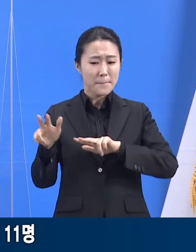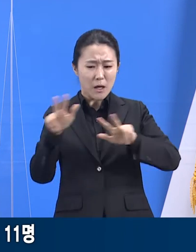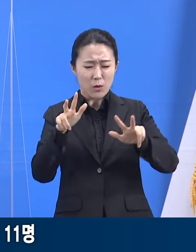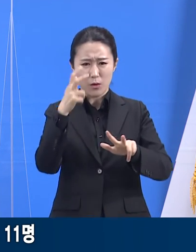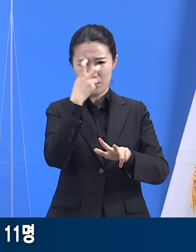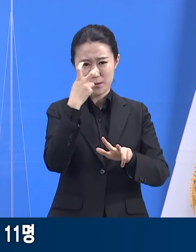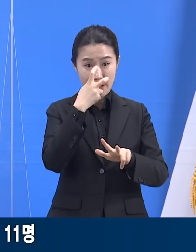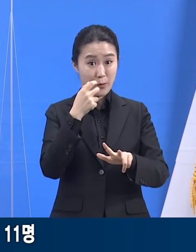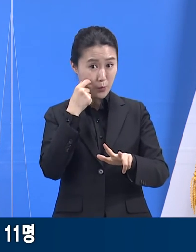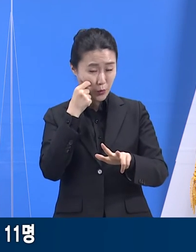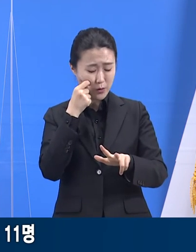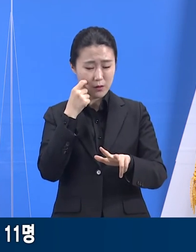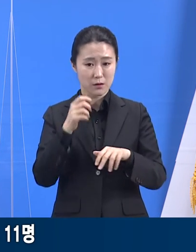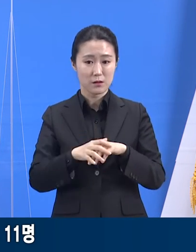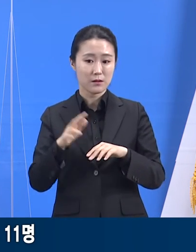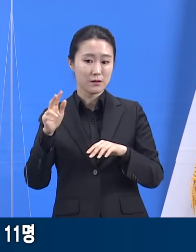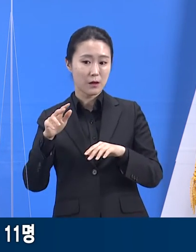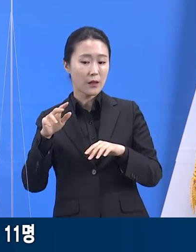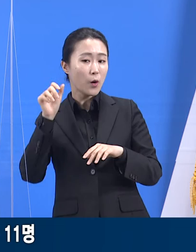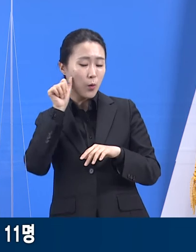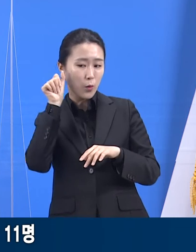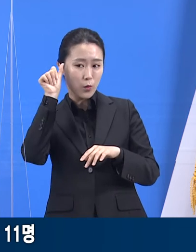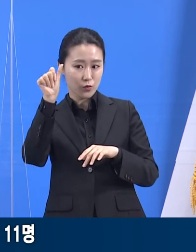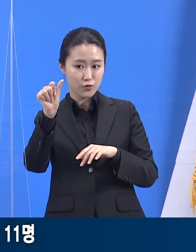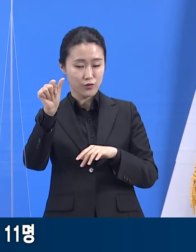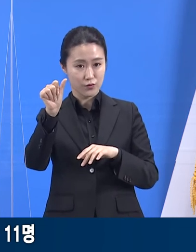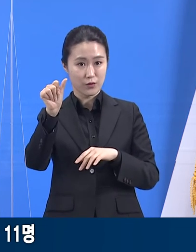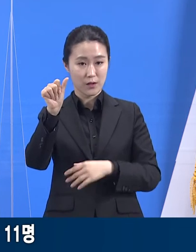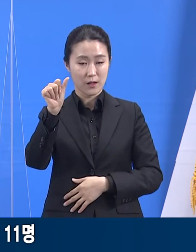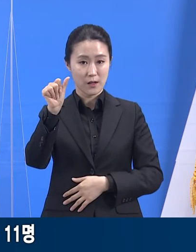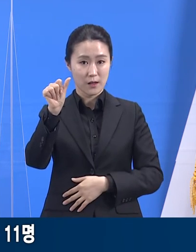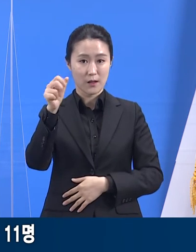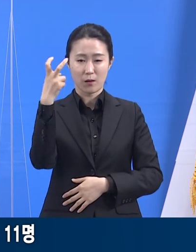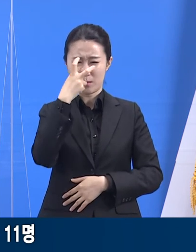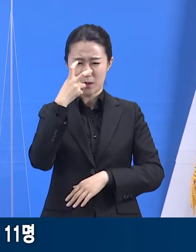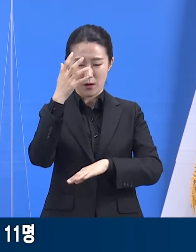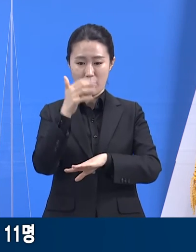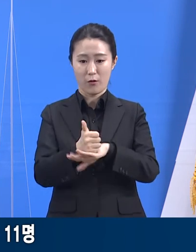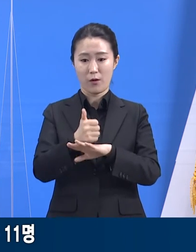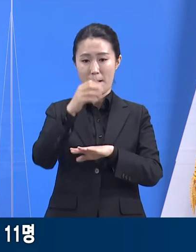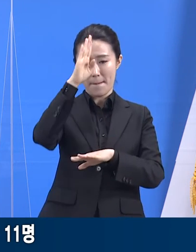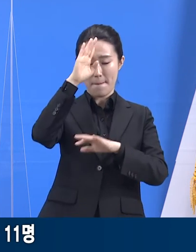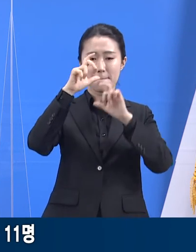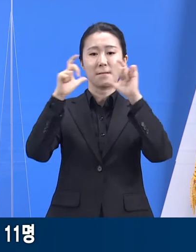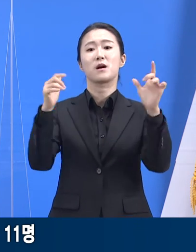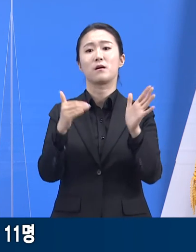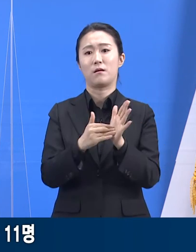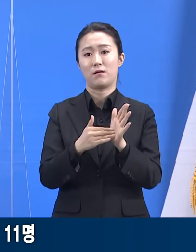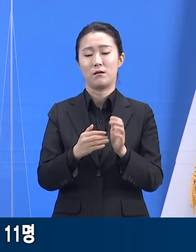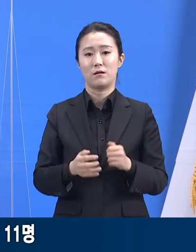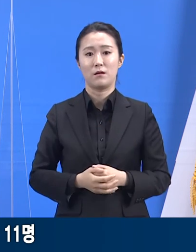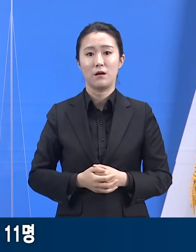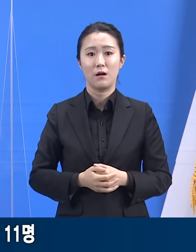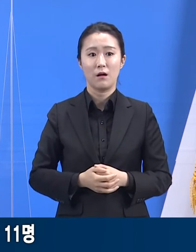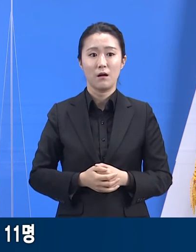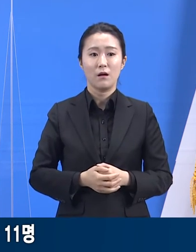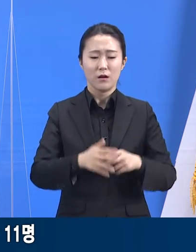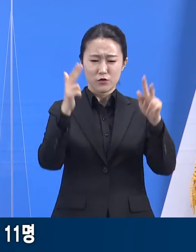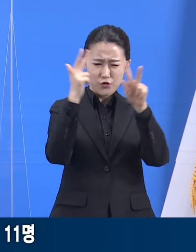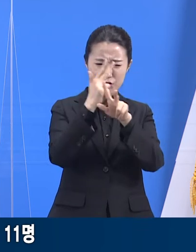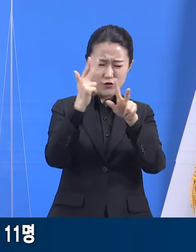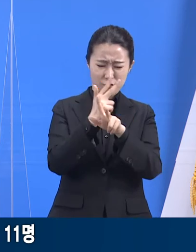확진 판정이 이루어졌습니다. 매주 1회씩 시행하는 주기적인 선체검사 사이에